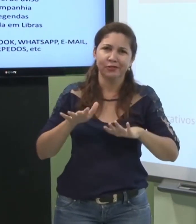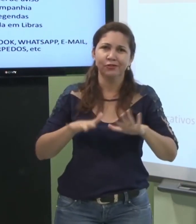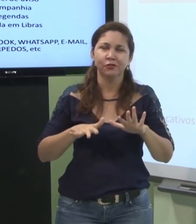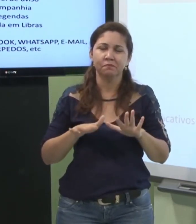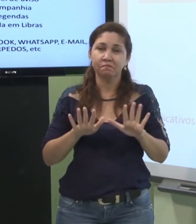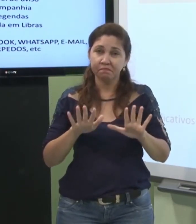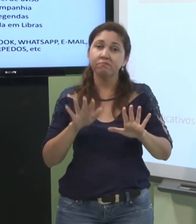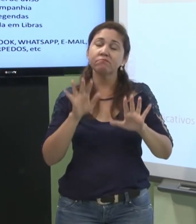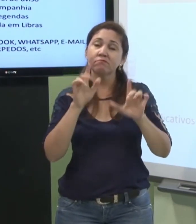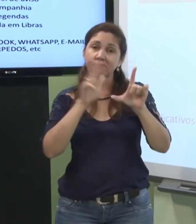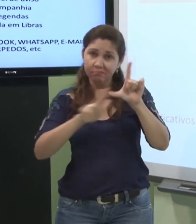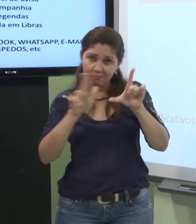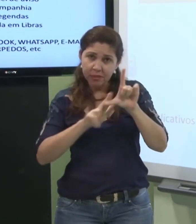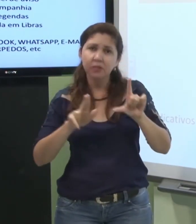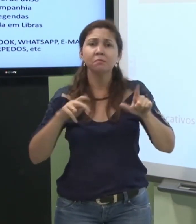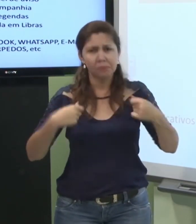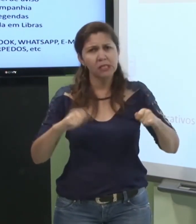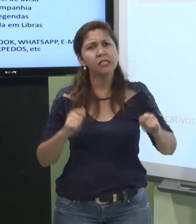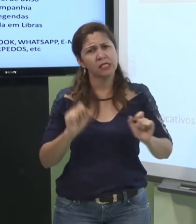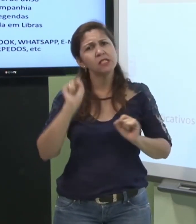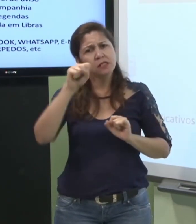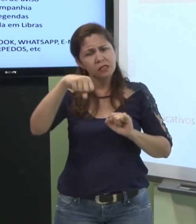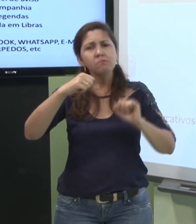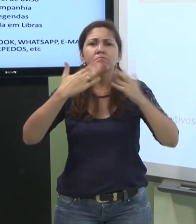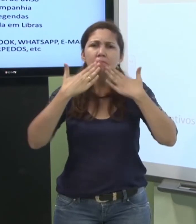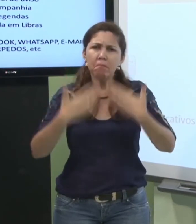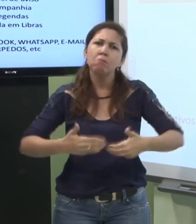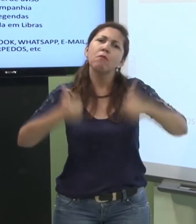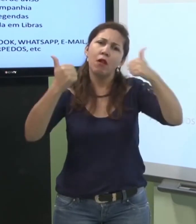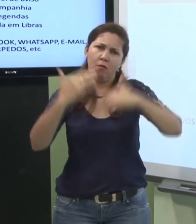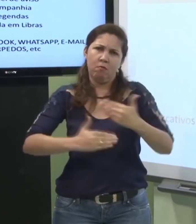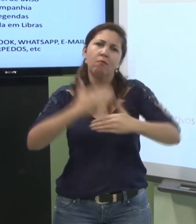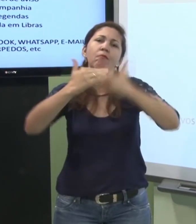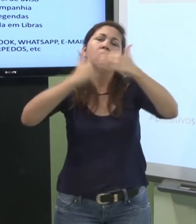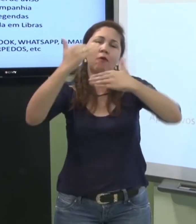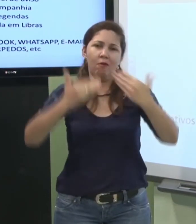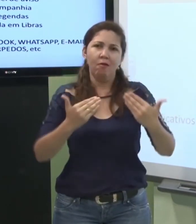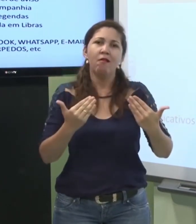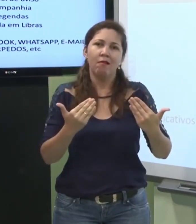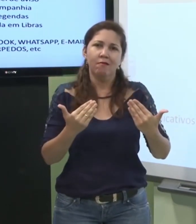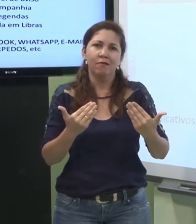Então, precisa sim melhorar para que possa continuar esse desenvolvimento.